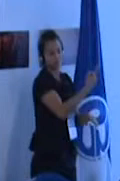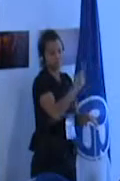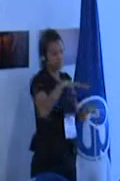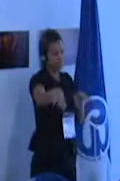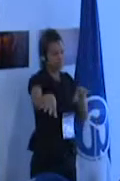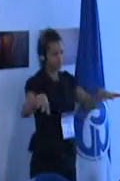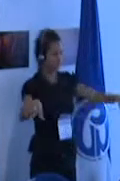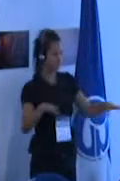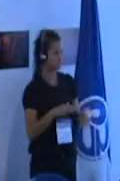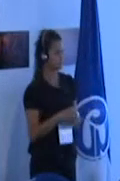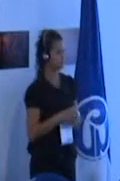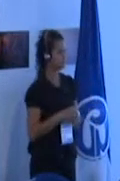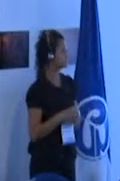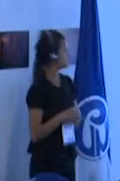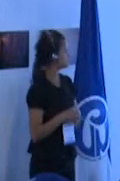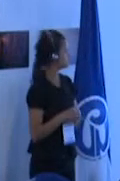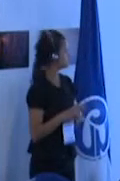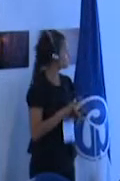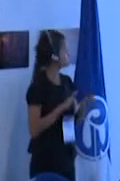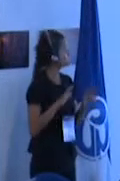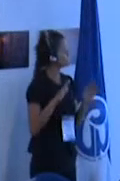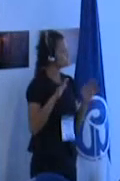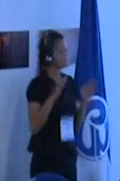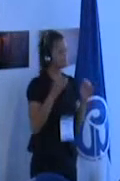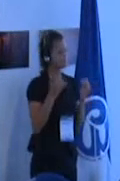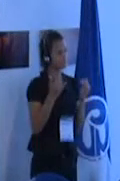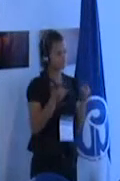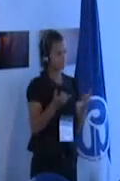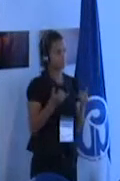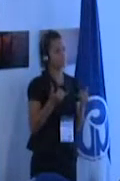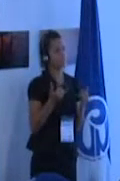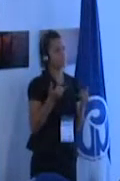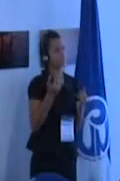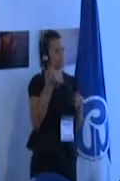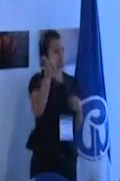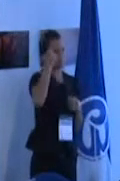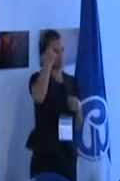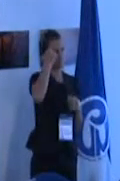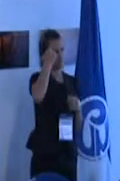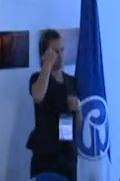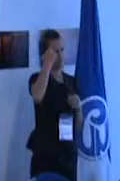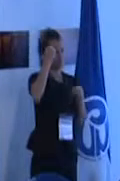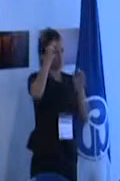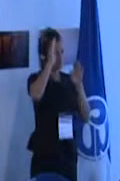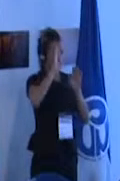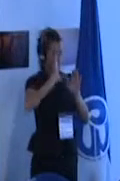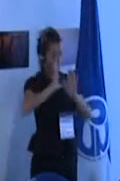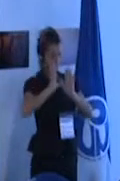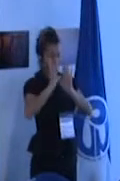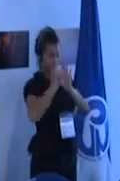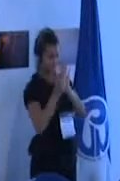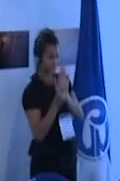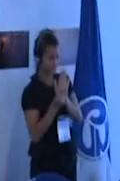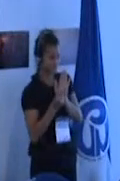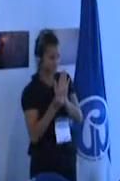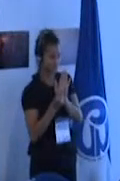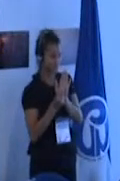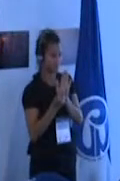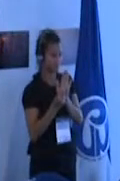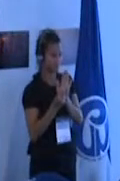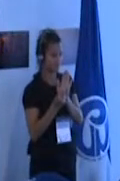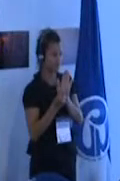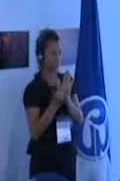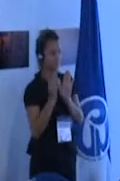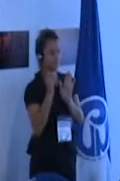de hecho si pensamos en términos de paradigma podemos percibir que la